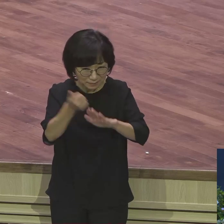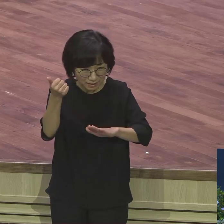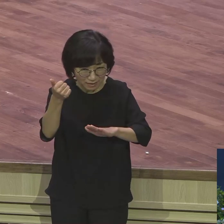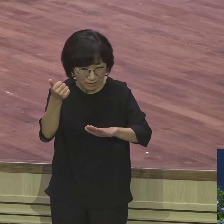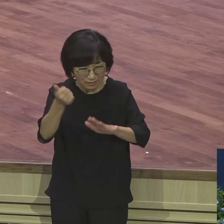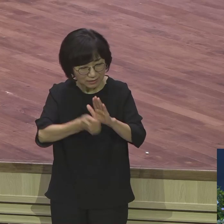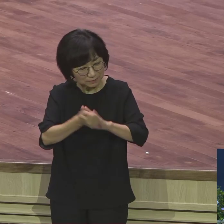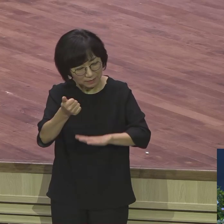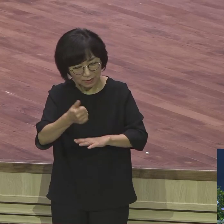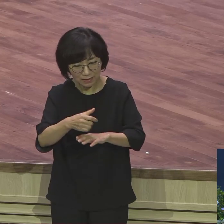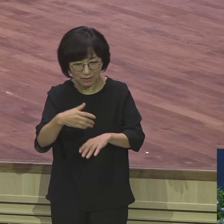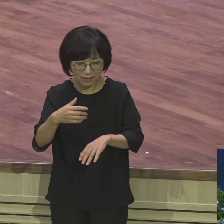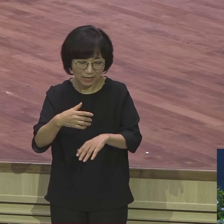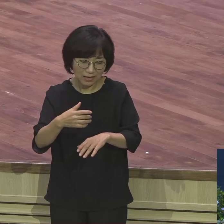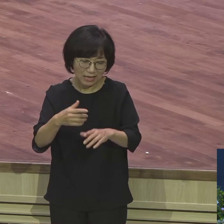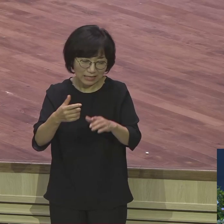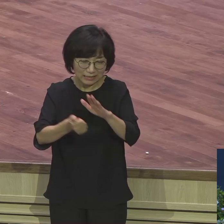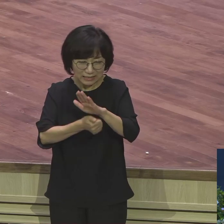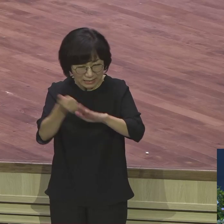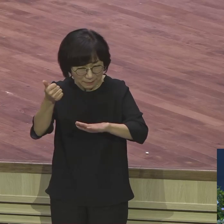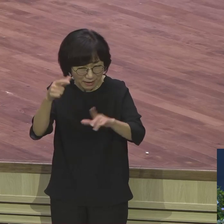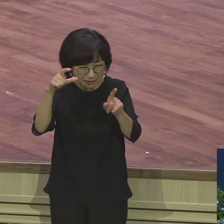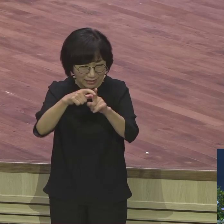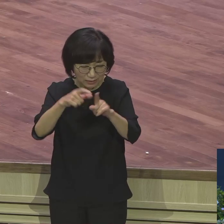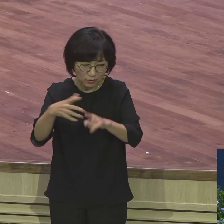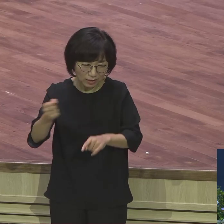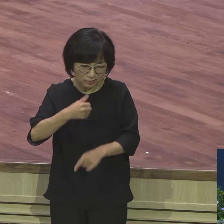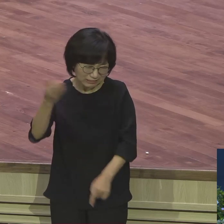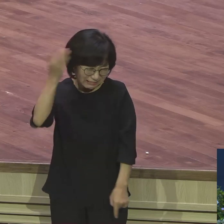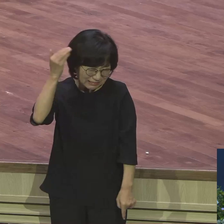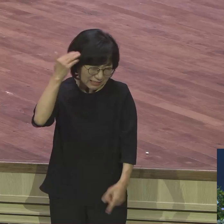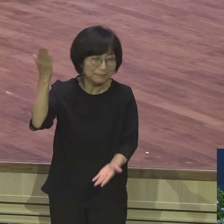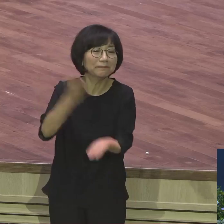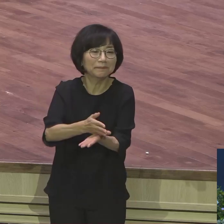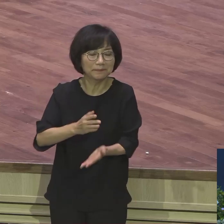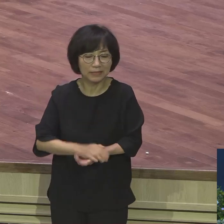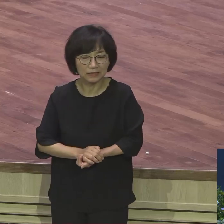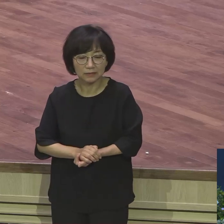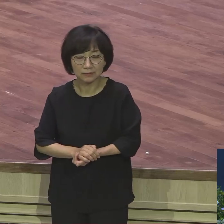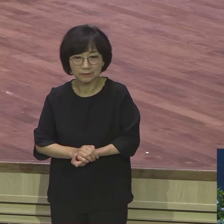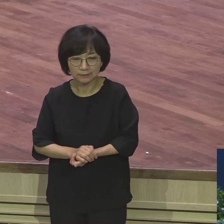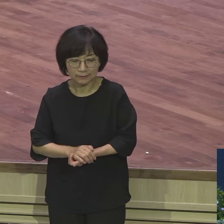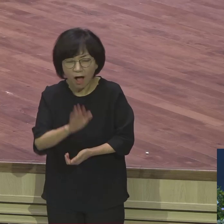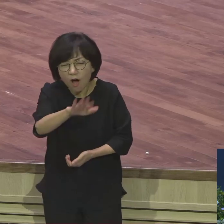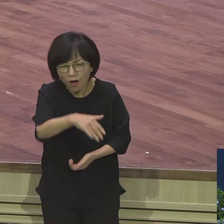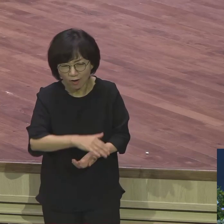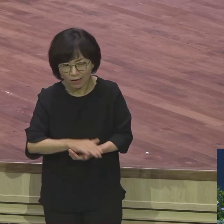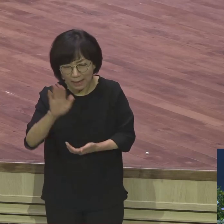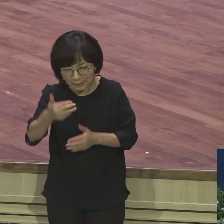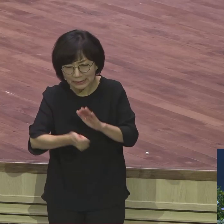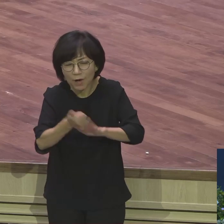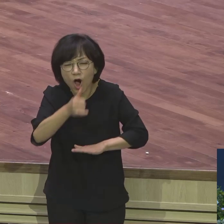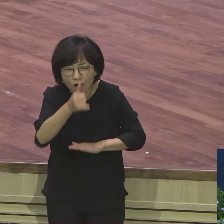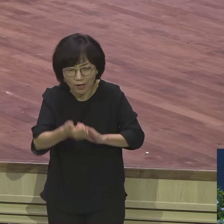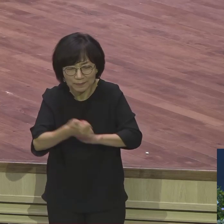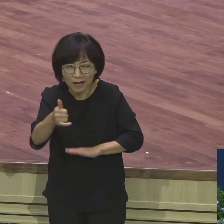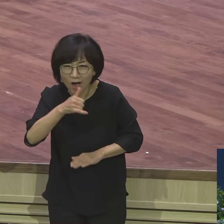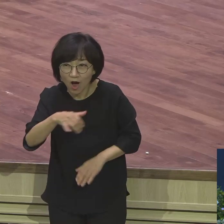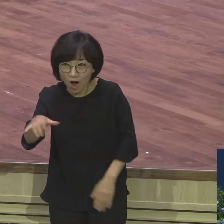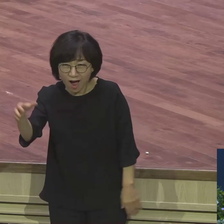그 말이에요 희망고문 뭔가 될 것 같이 기대했지만은 결과적으로 안되기 때문에 또